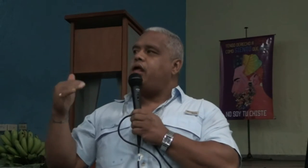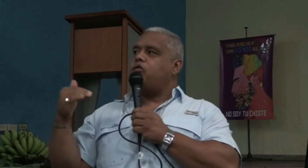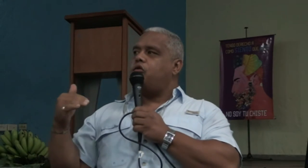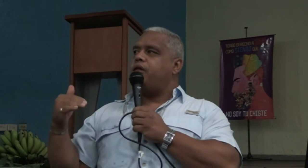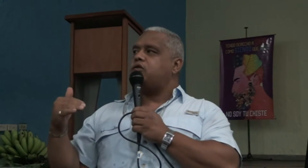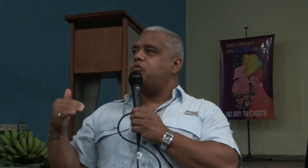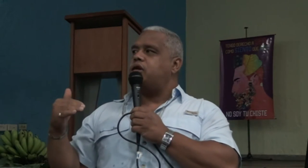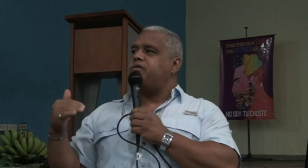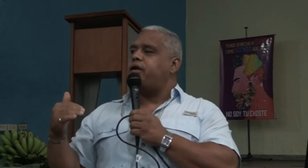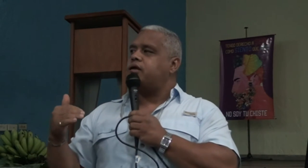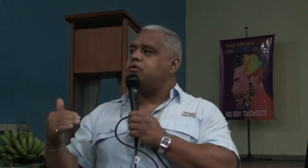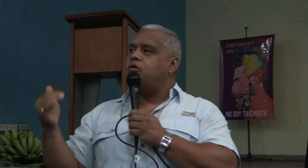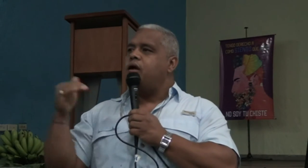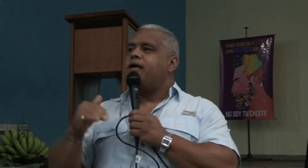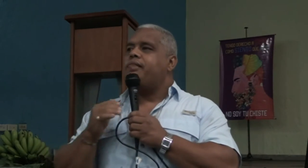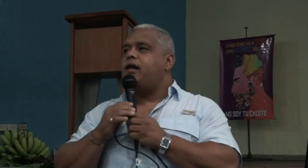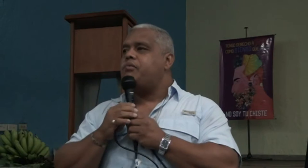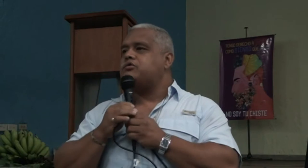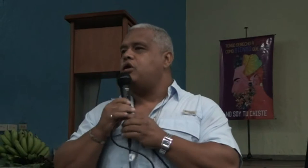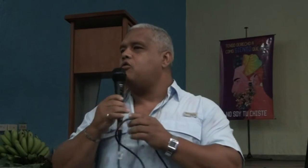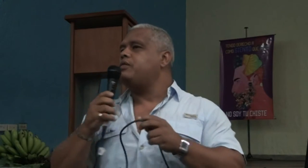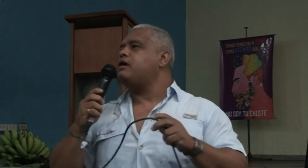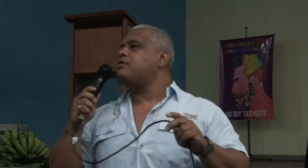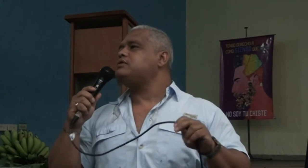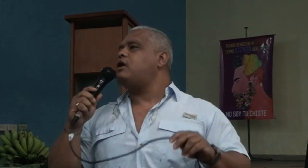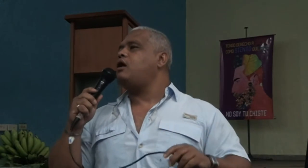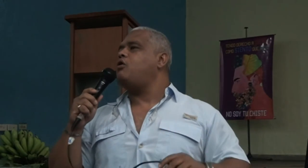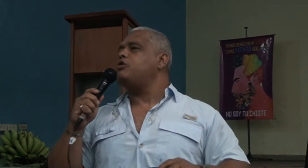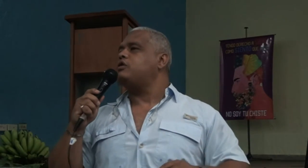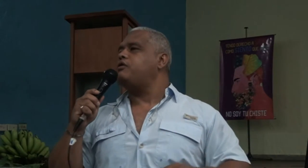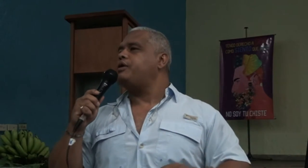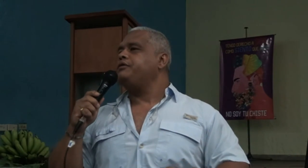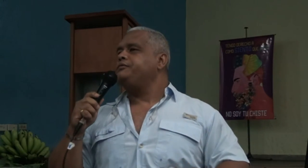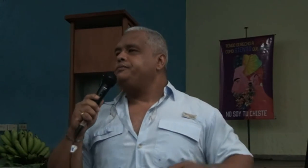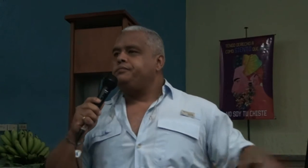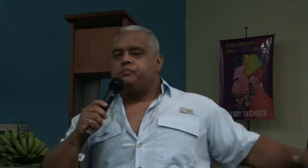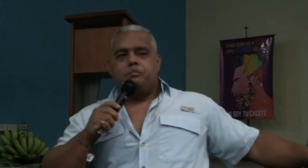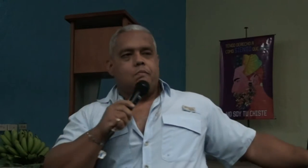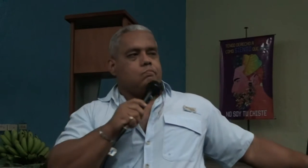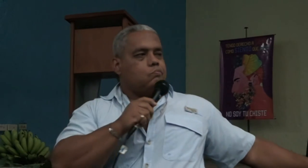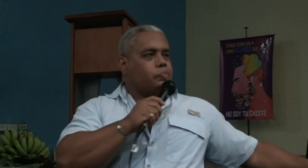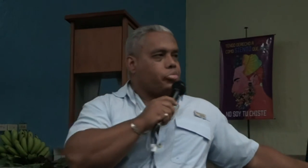Entonces, dentro de su clasificación, de las personas con discapacidad auditiva.